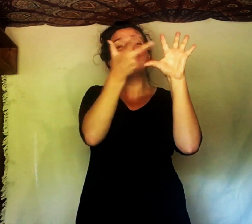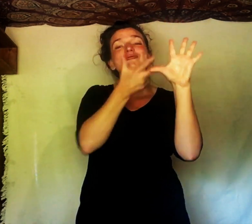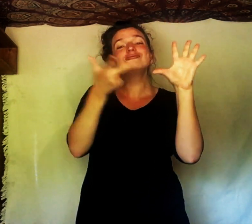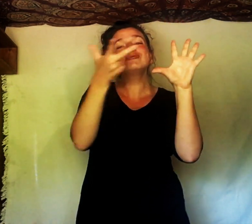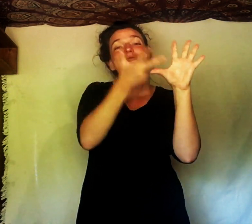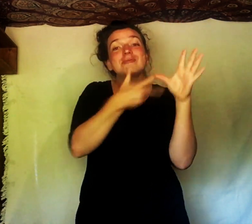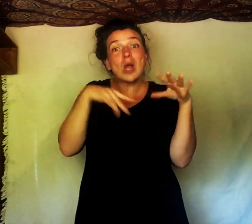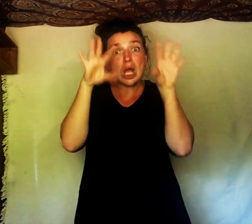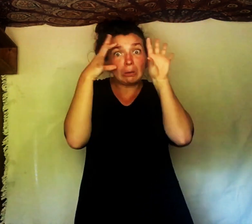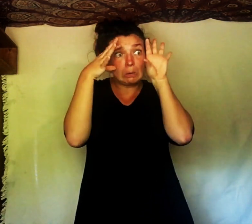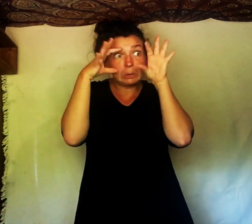ensemble.